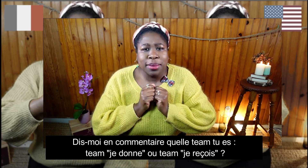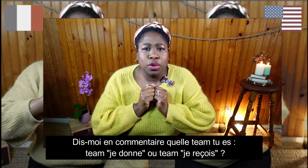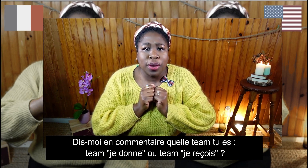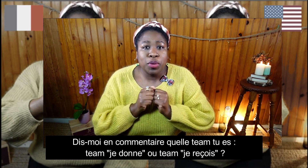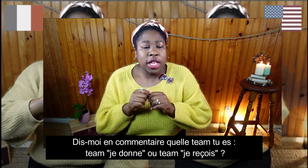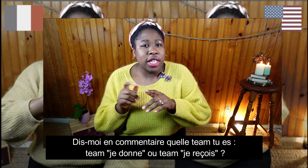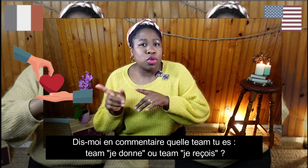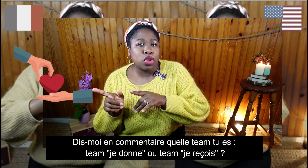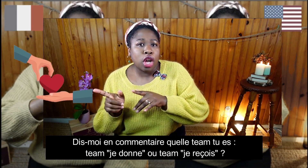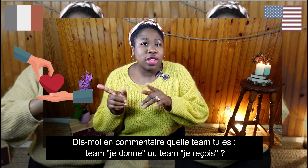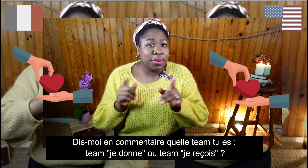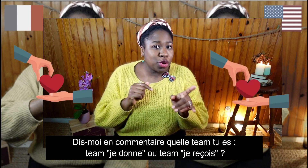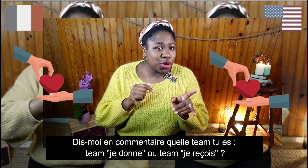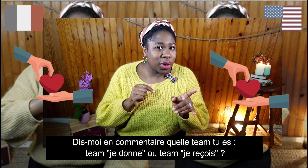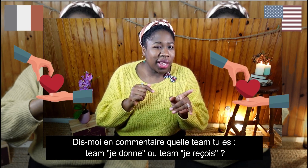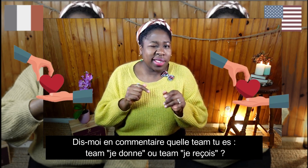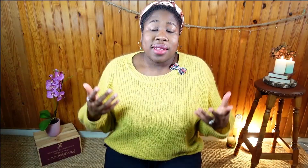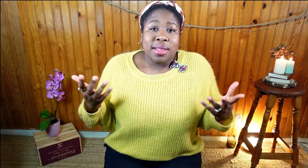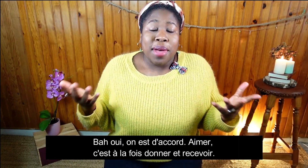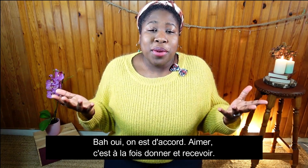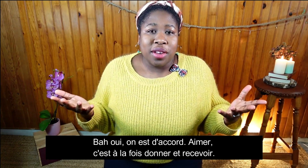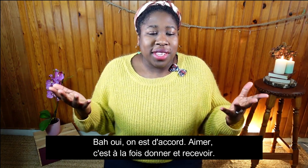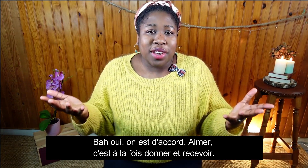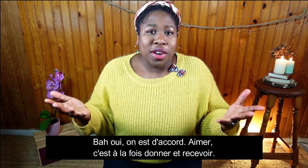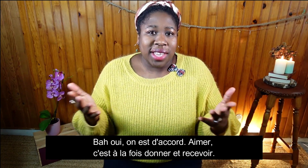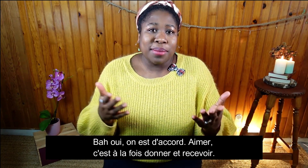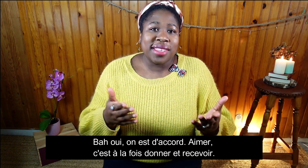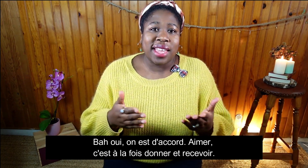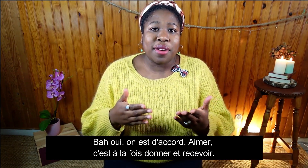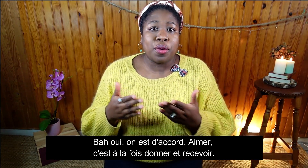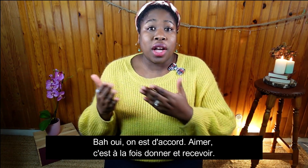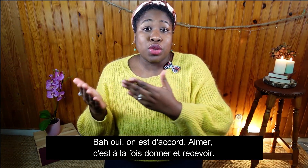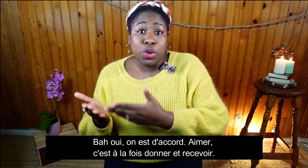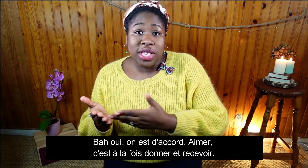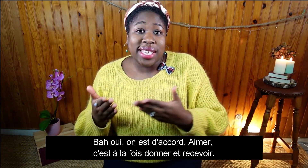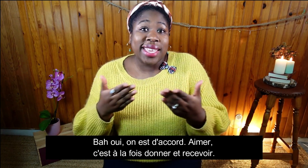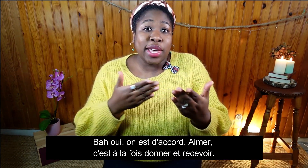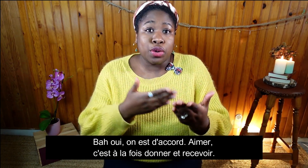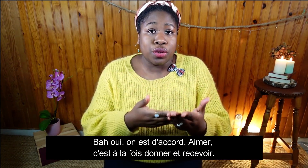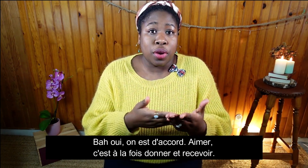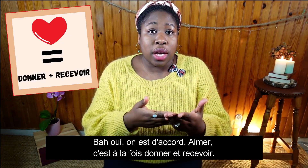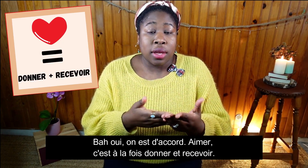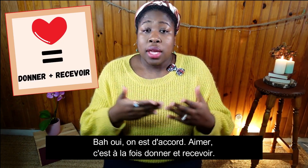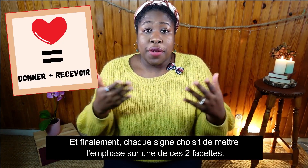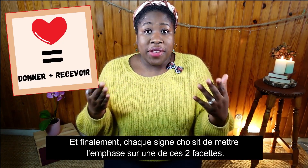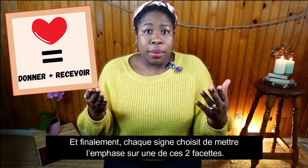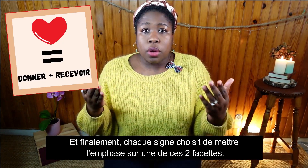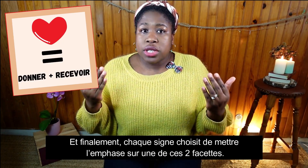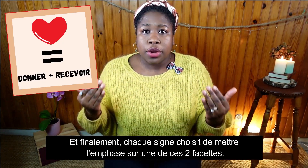team tu es ? Team je donne ? Team je reçois ? Bah oui on est d'accord. Aimer c'est à la fois donner et recevoir. Et finalement chaque